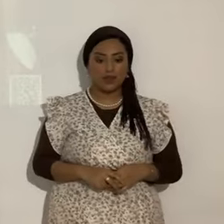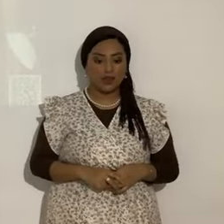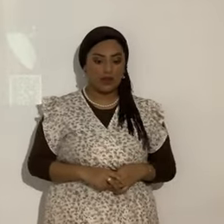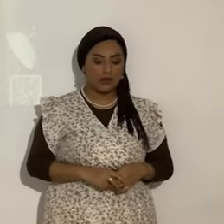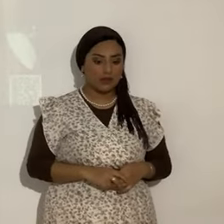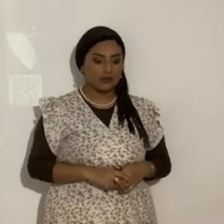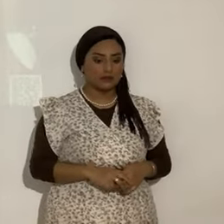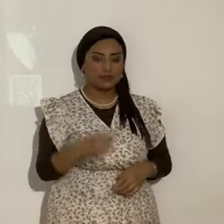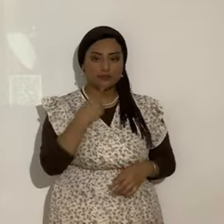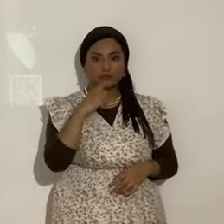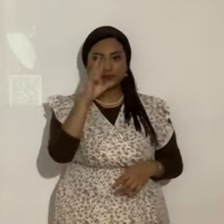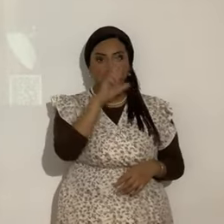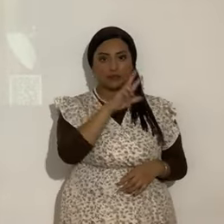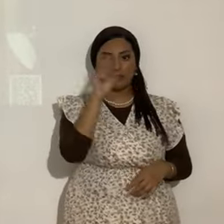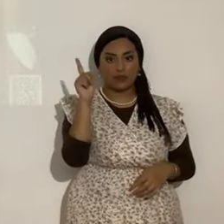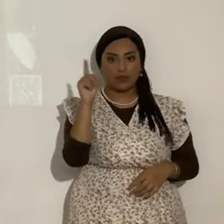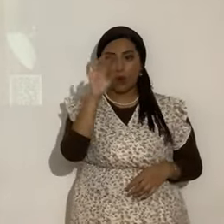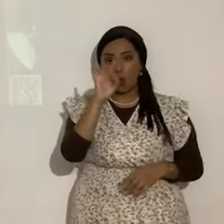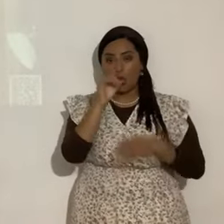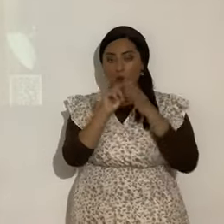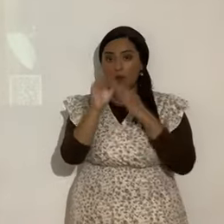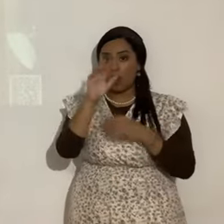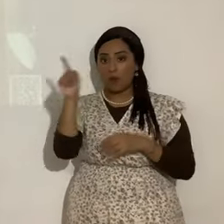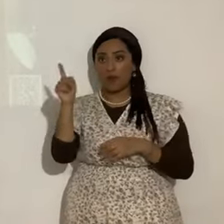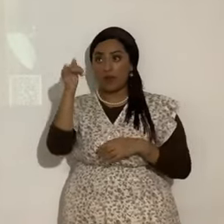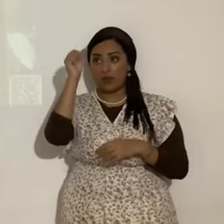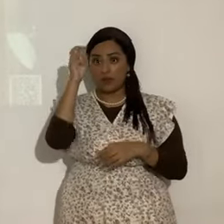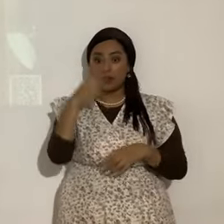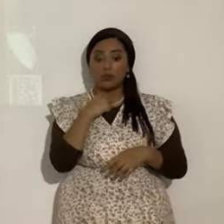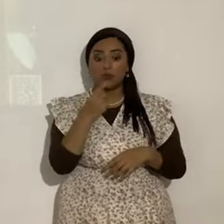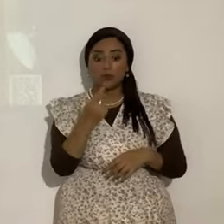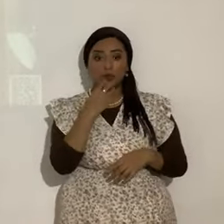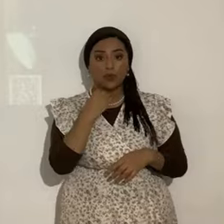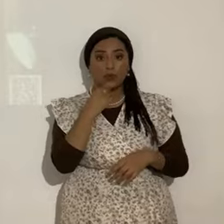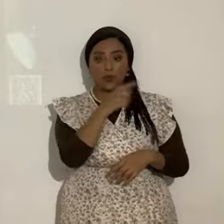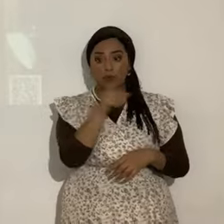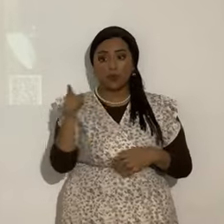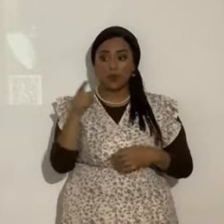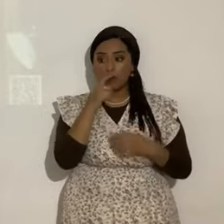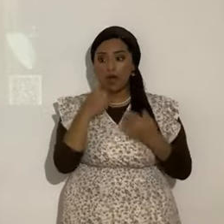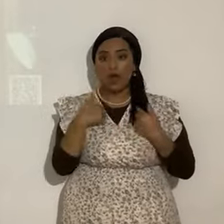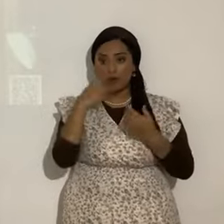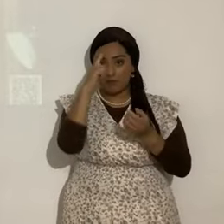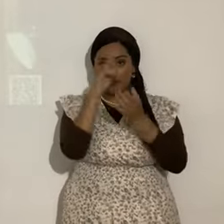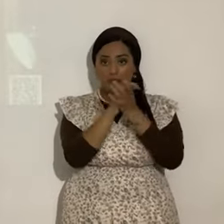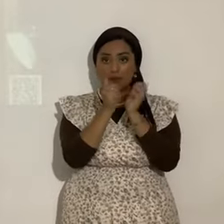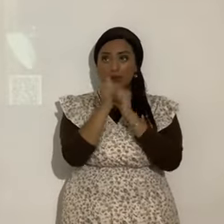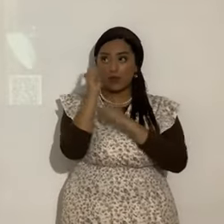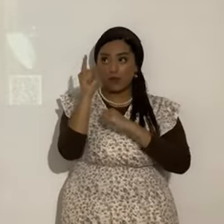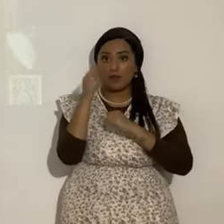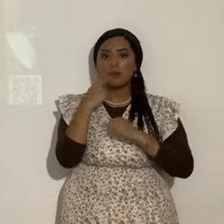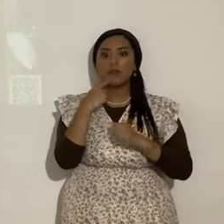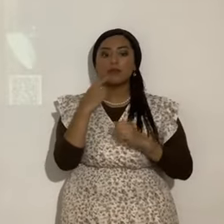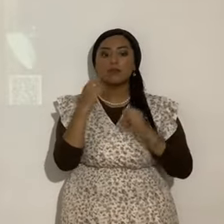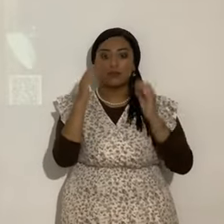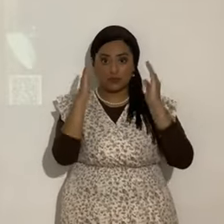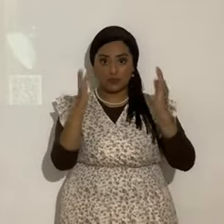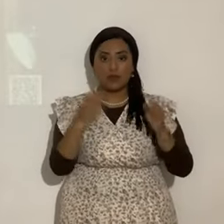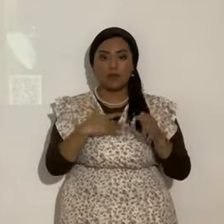Dice el 31. 8-31. Dijo entonces Yahshua a los Yehudí que habían creído en él. Ahora. Mucha atención a mis palabras. Por